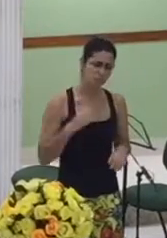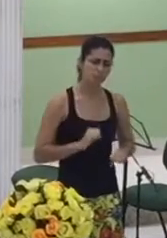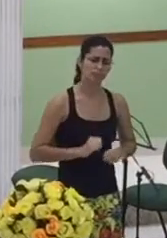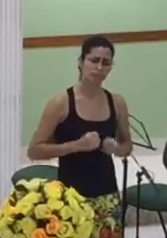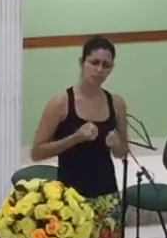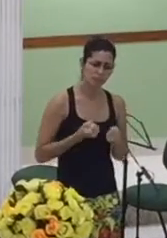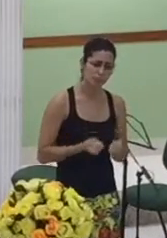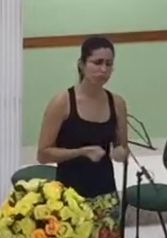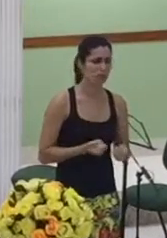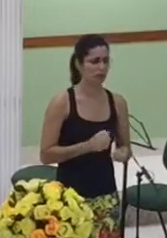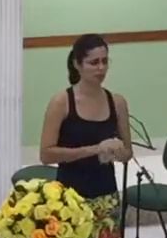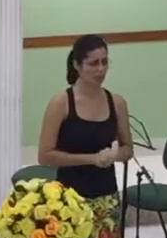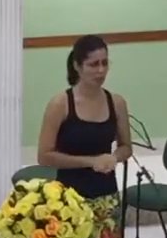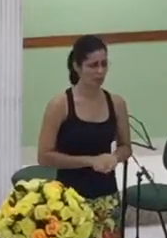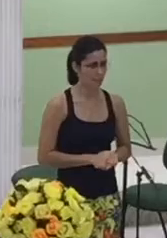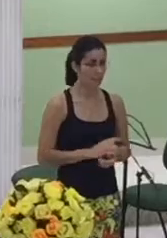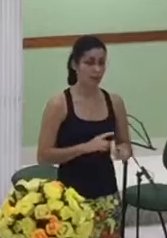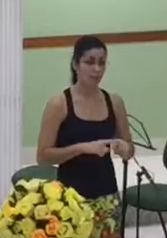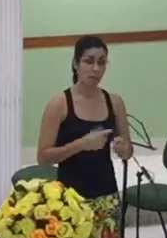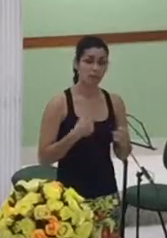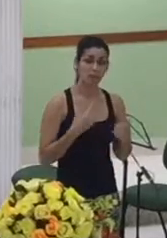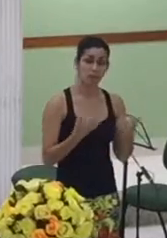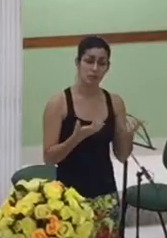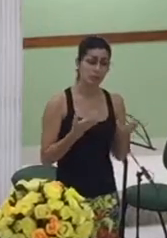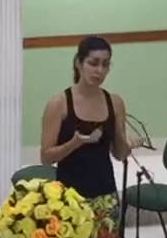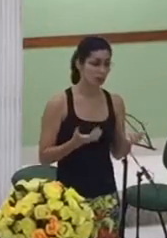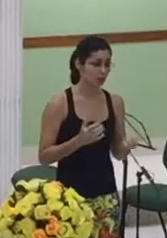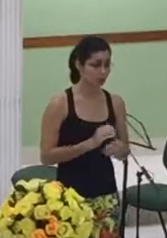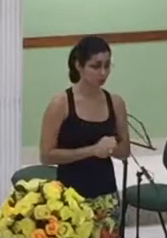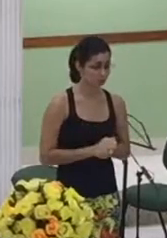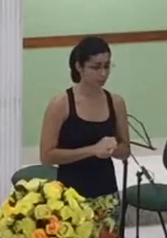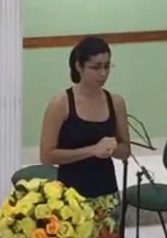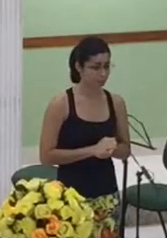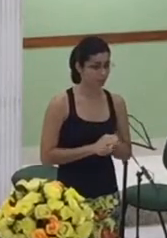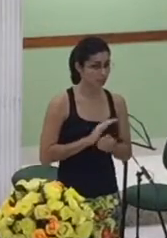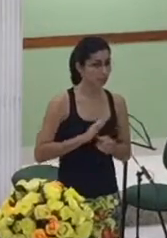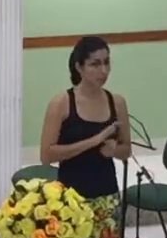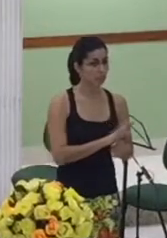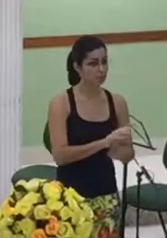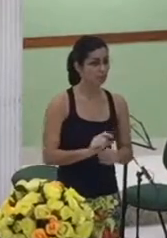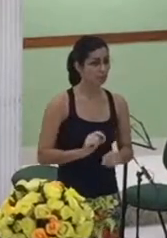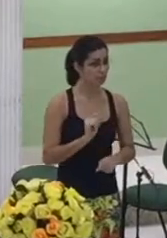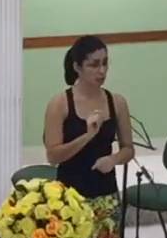que ela se manteve santa apesar de todas as diversidades